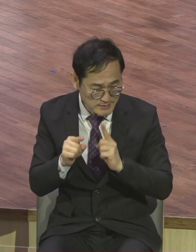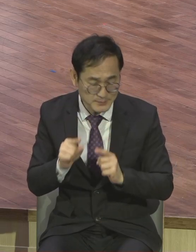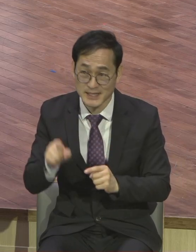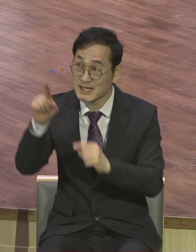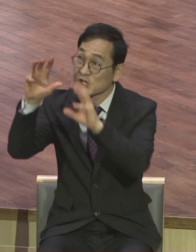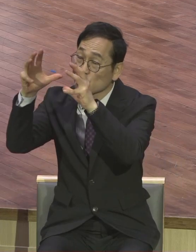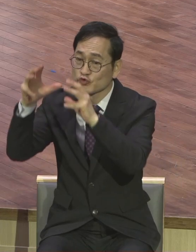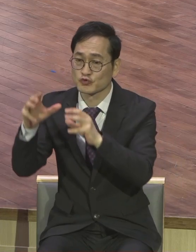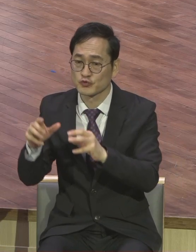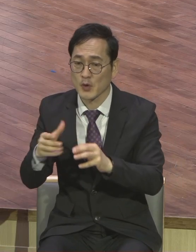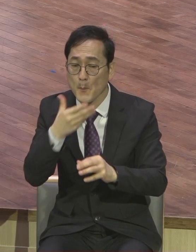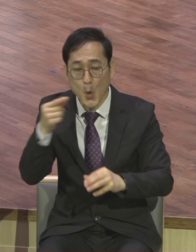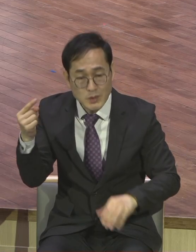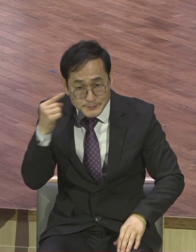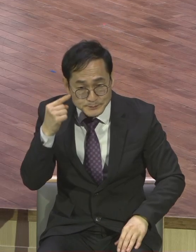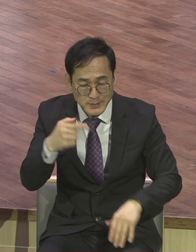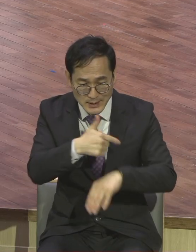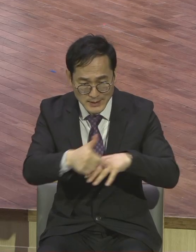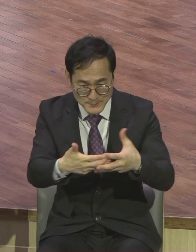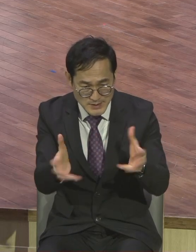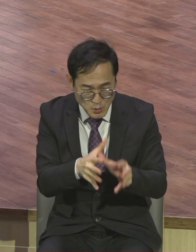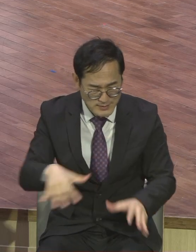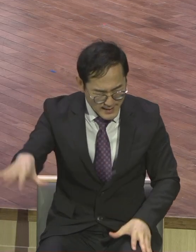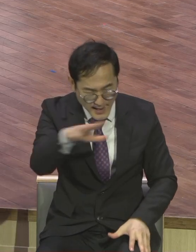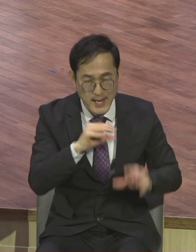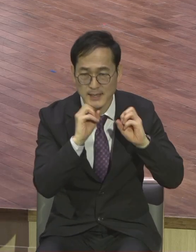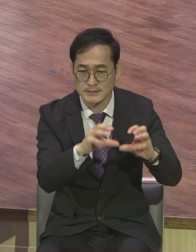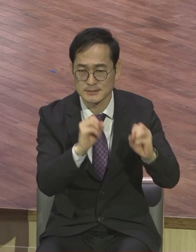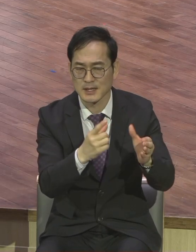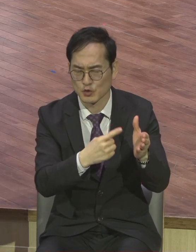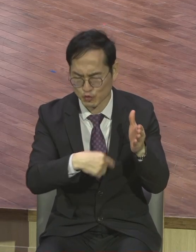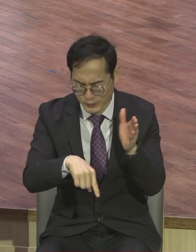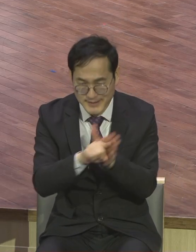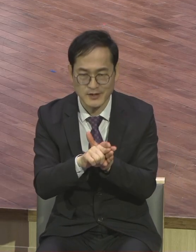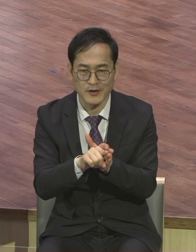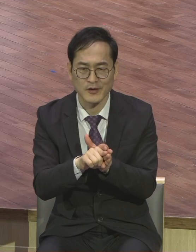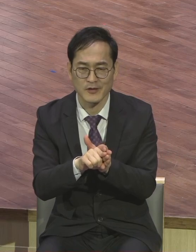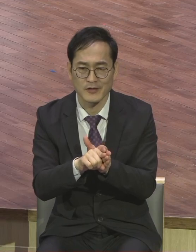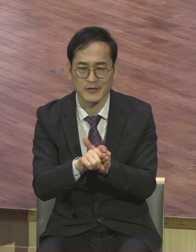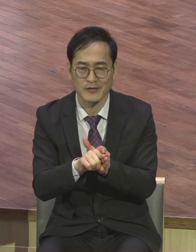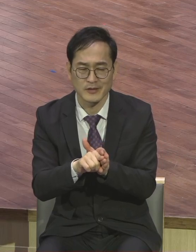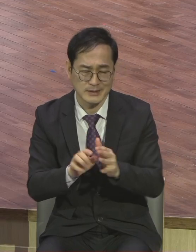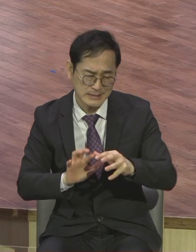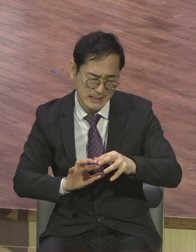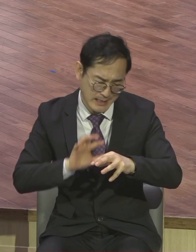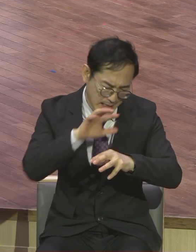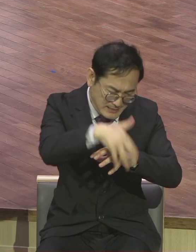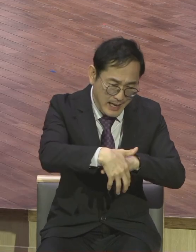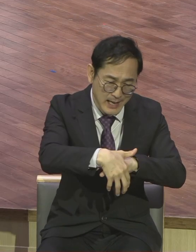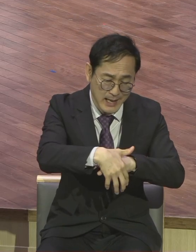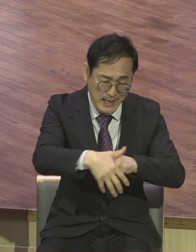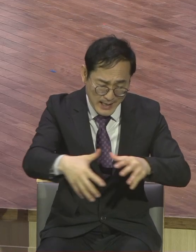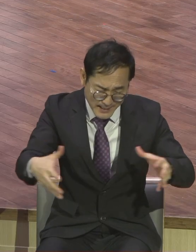모든 민족의 정은되기와여 온 세상에 전파되리니 그제야 끝이 오리라